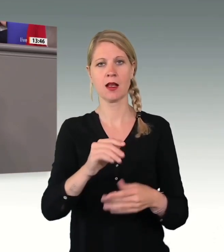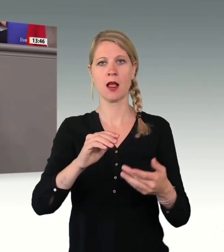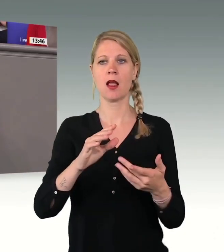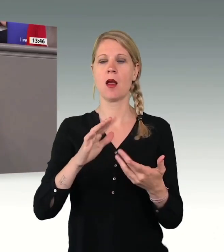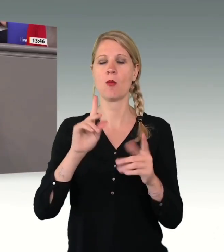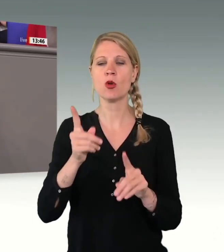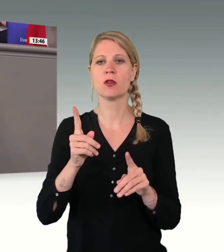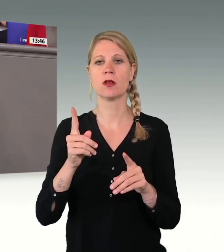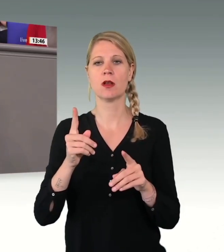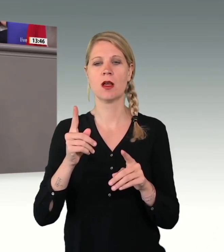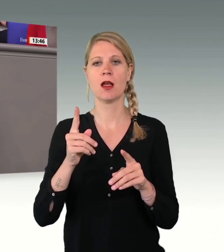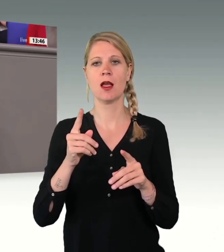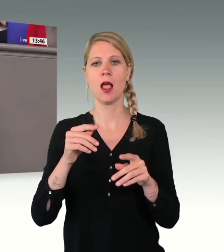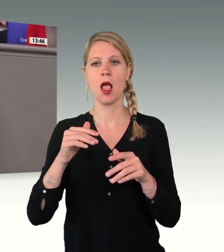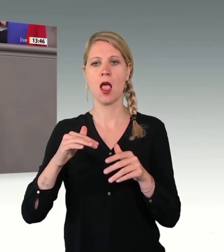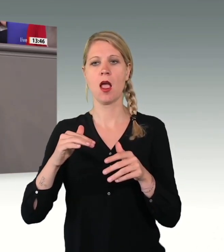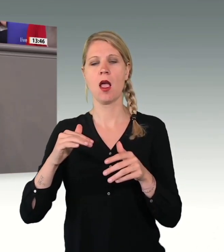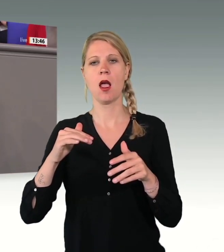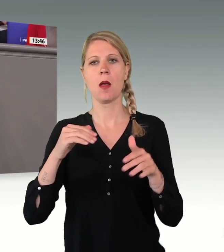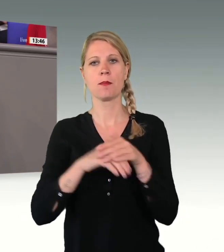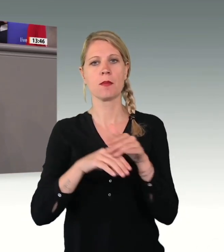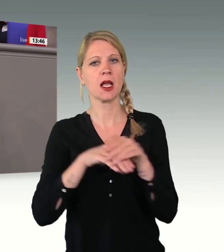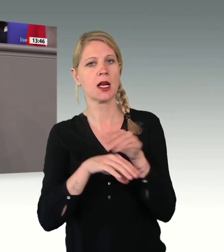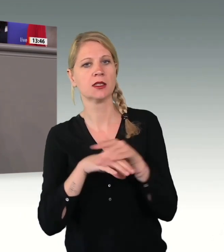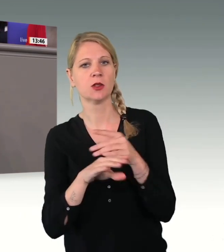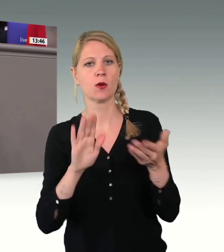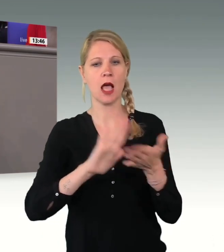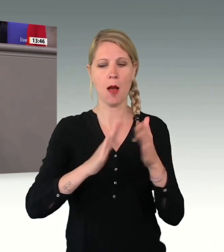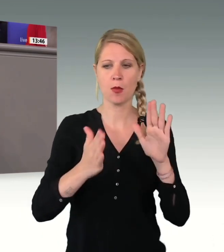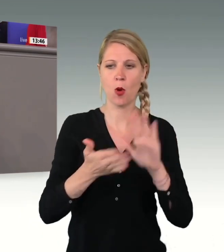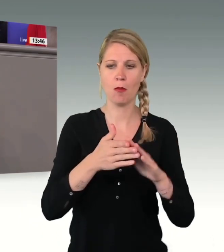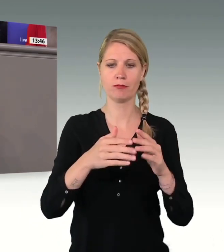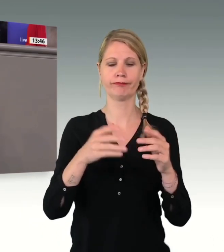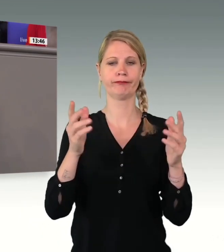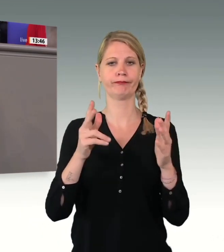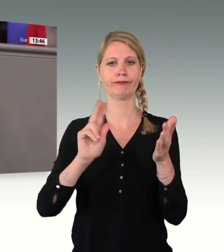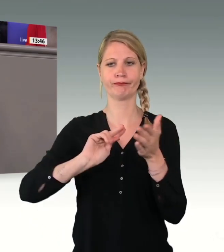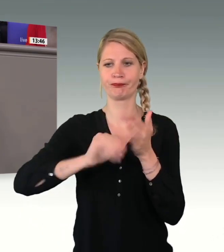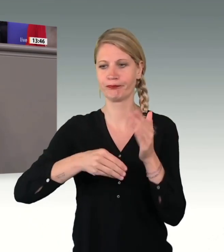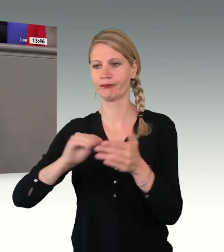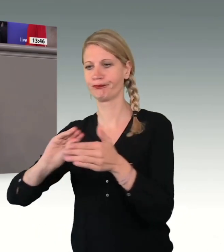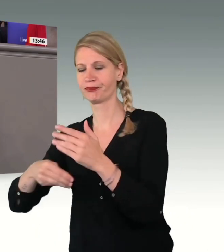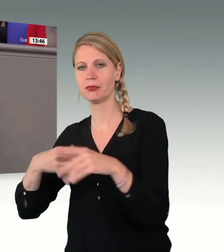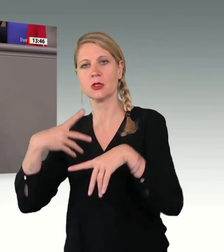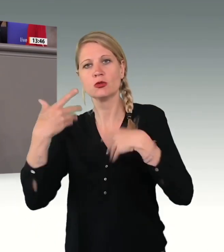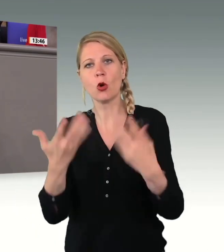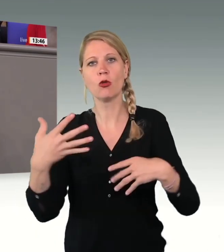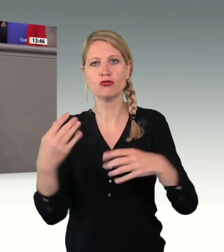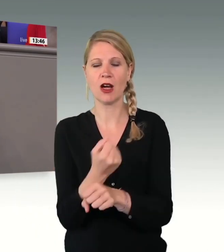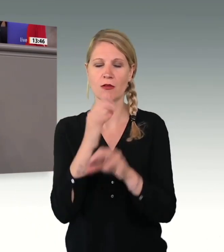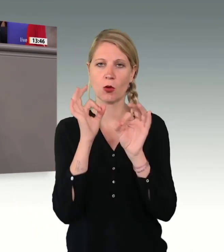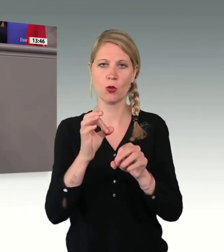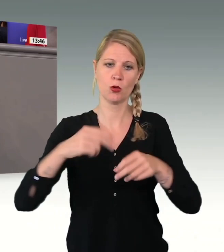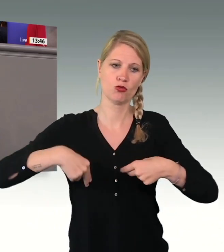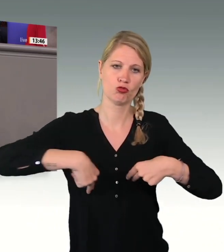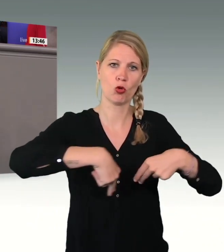nicht nur, aber eben auch dafür Sorge tragen, dass Rückführungen und Abschiebungen gelingen können, aber auch